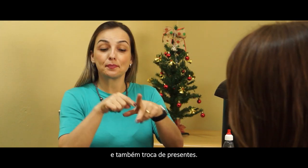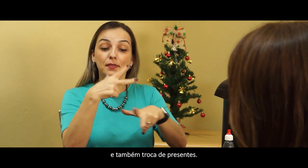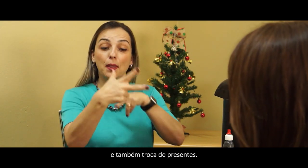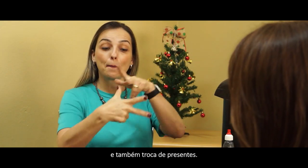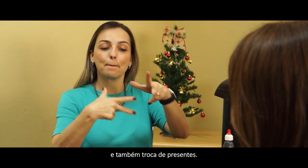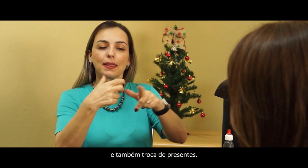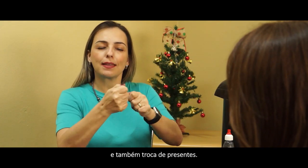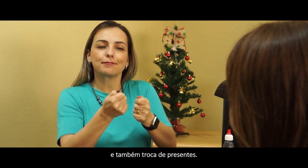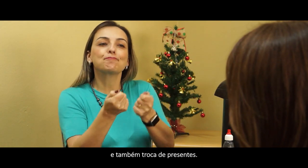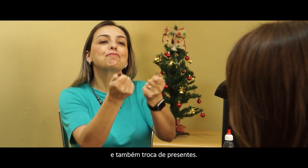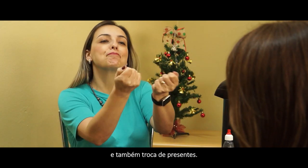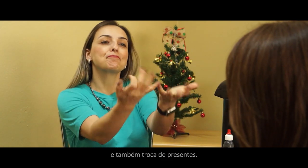presentes.